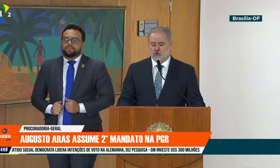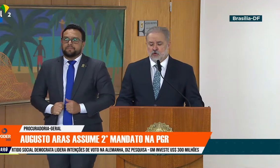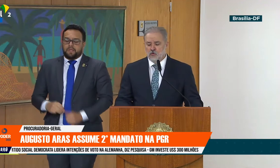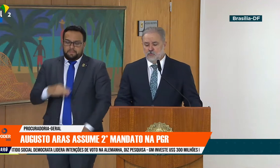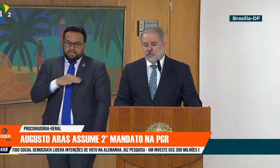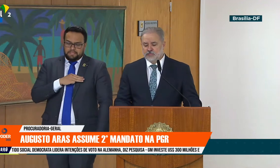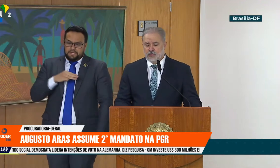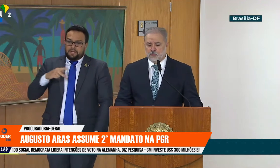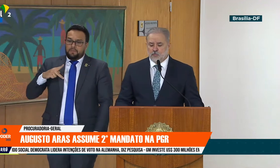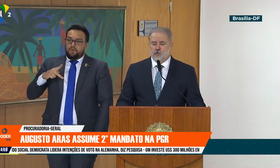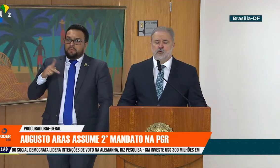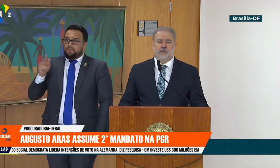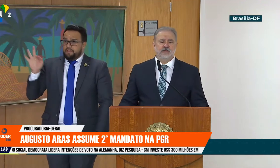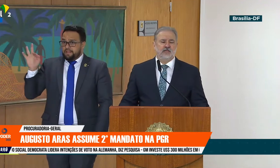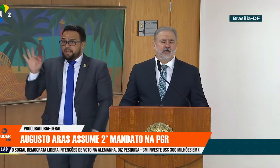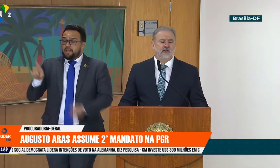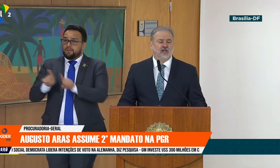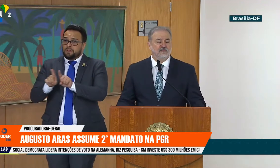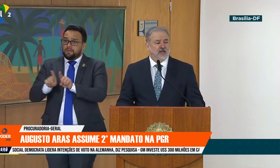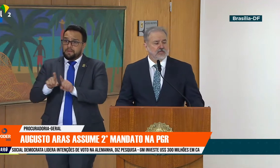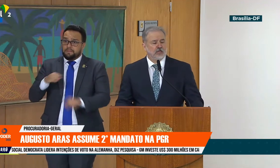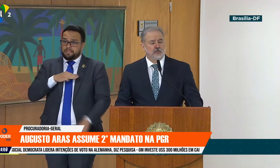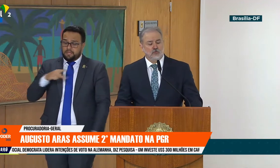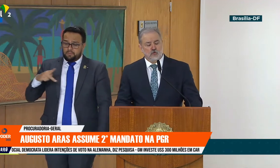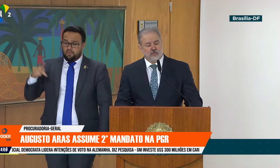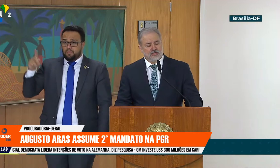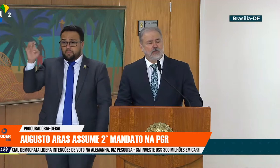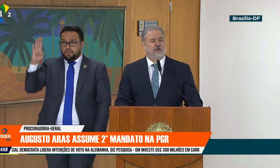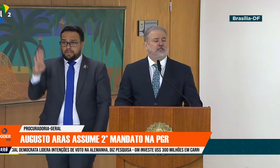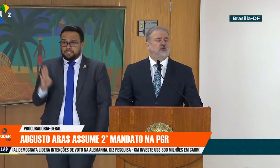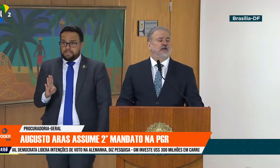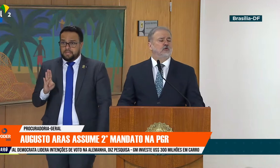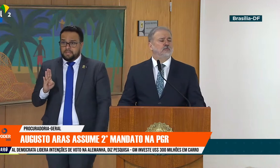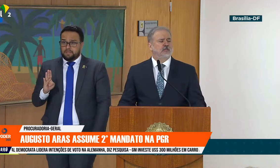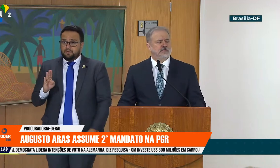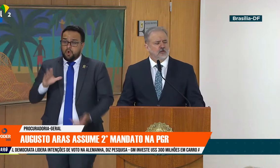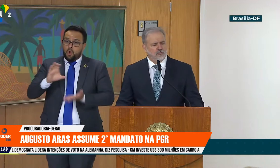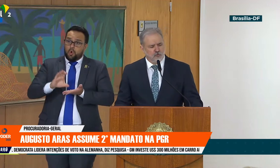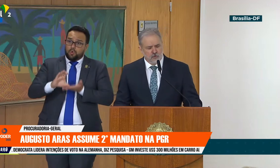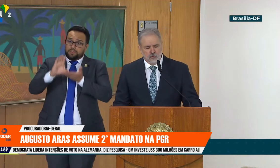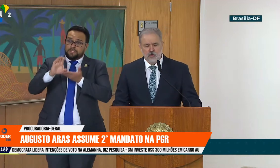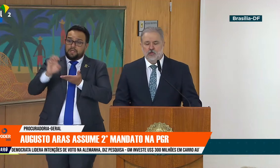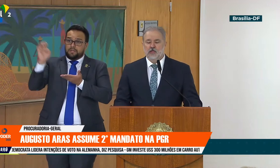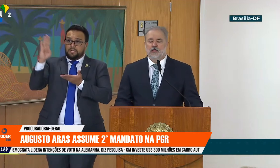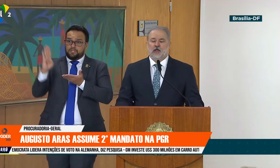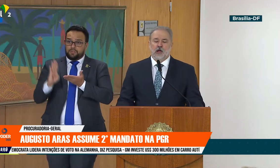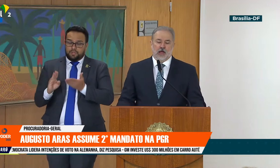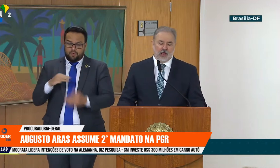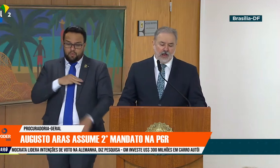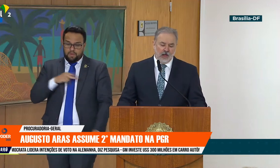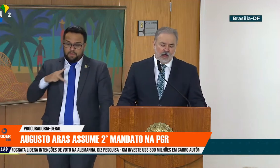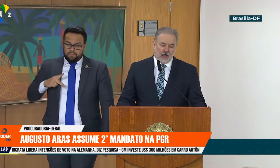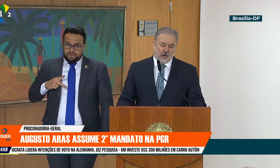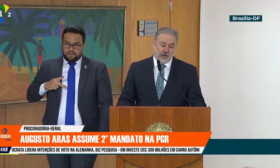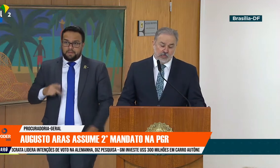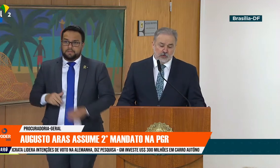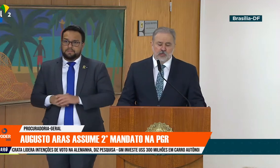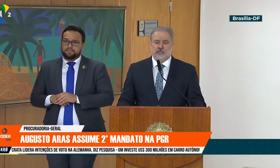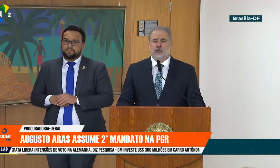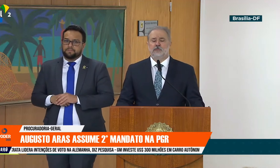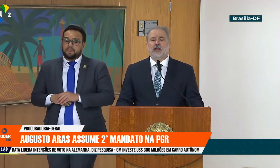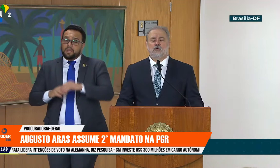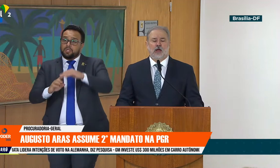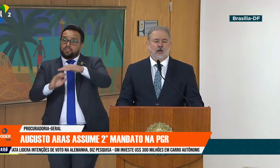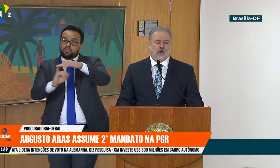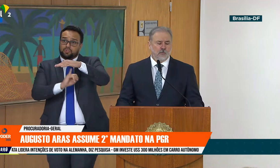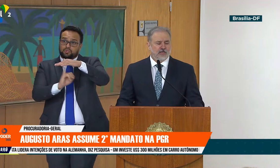Federal, o Ministério Público Brasileiro, através do Conselho Nacional do Ministério Público, a